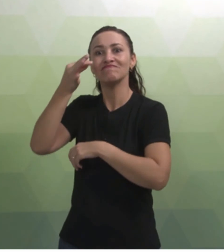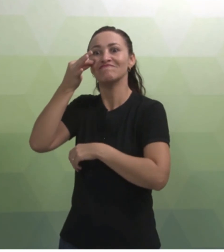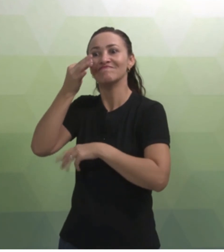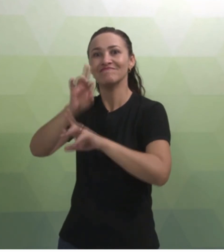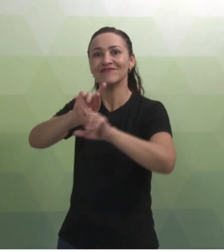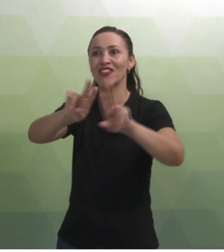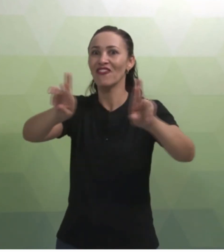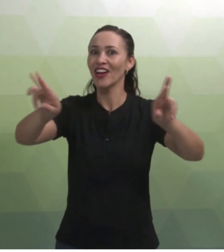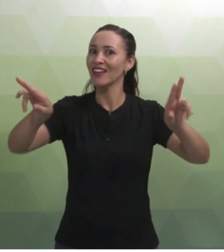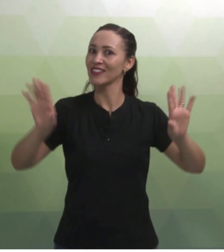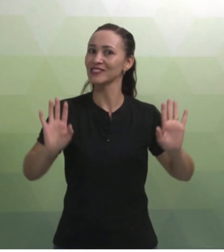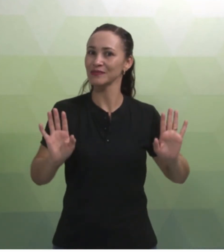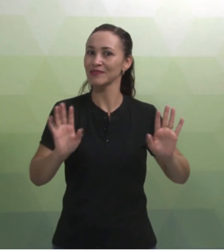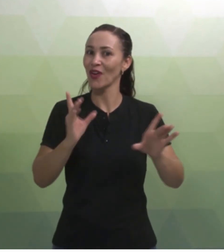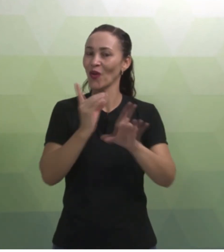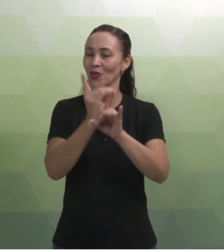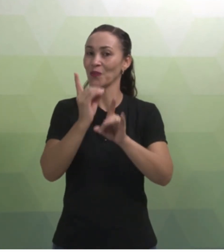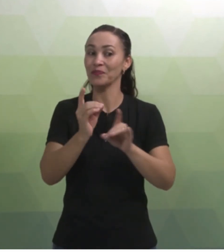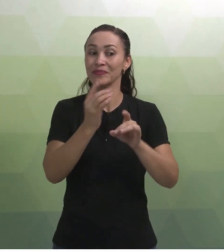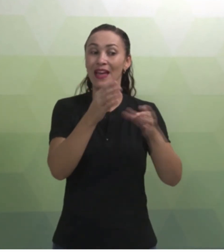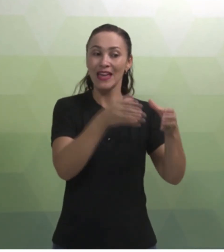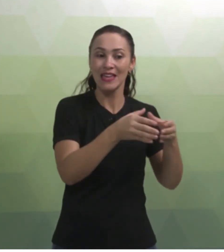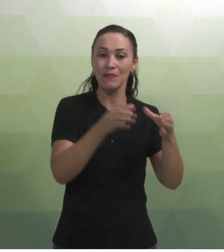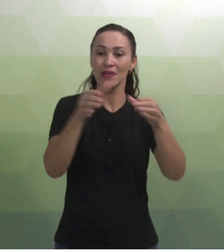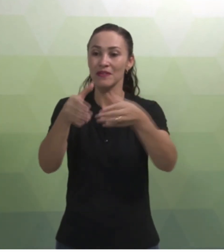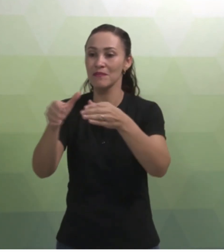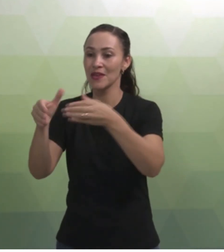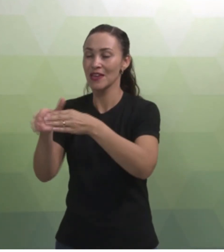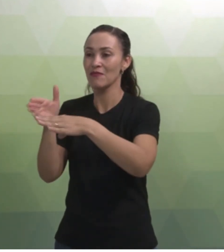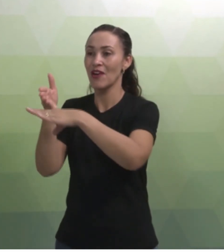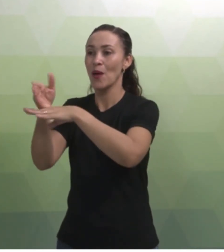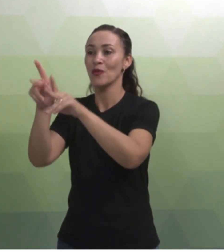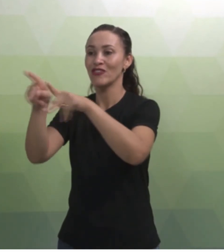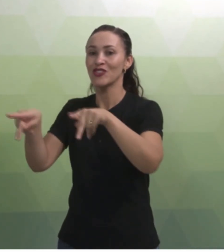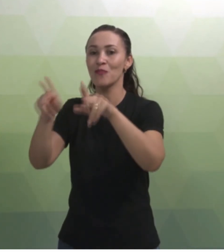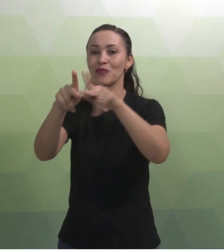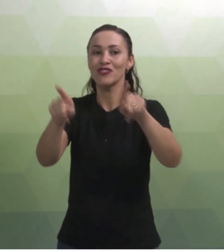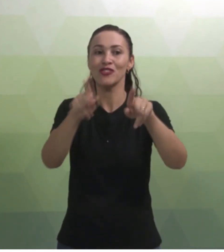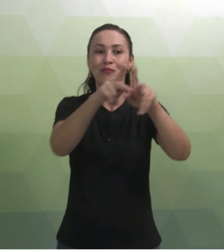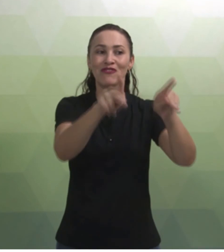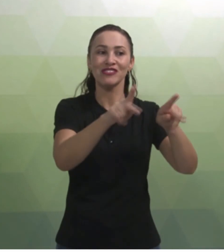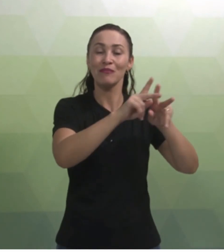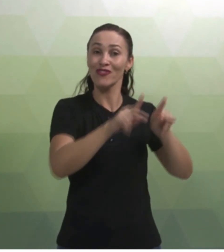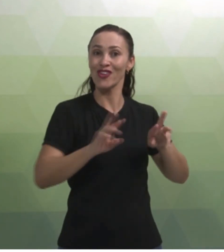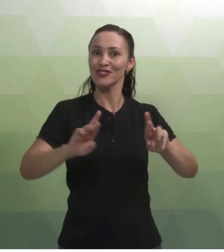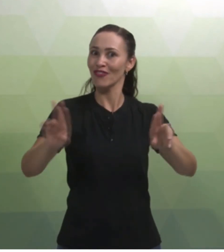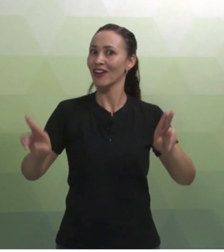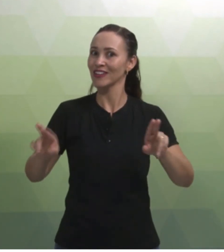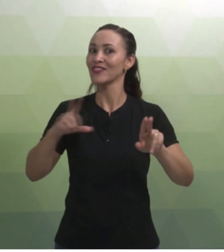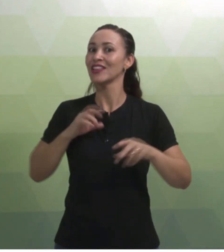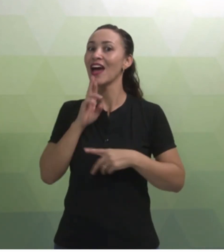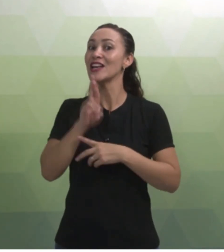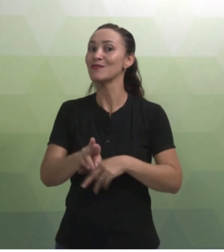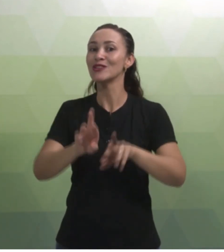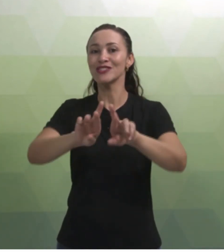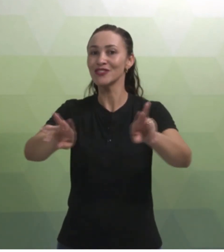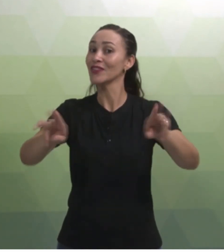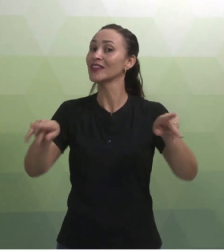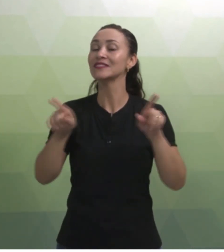encontraram. Porque cada equipe, ao ir a um professor e ao questionar um professor, vão ter respostas diferentes.